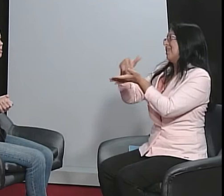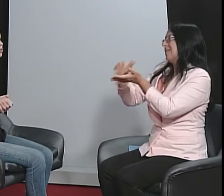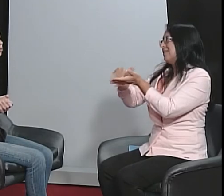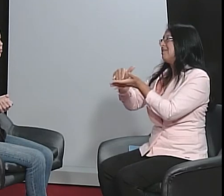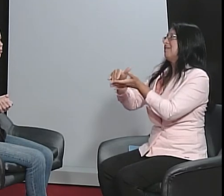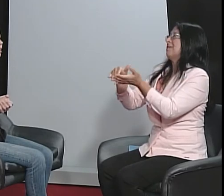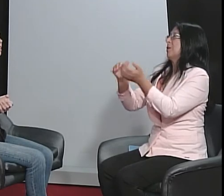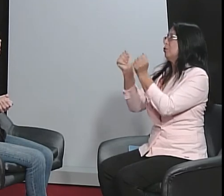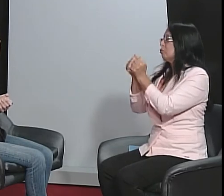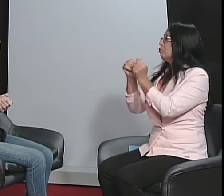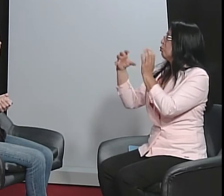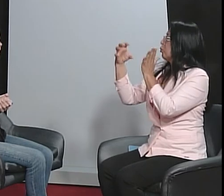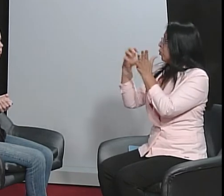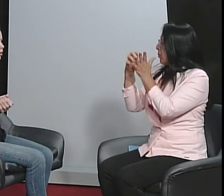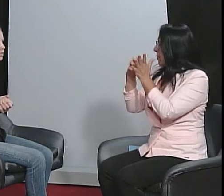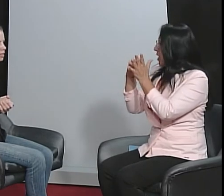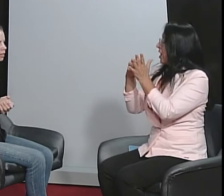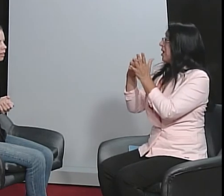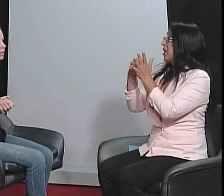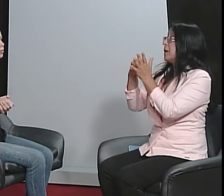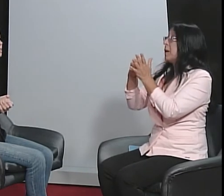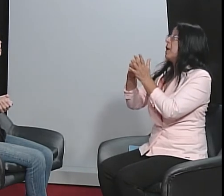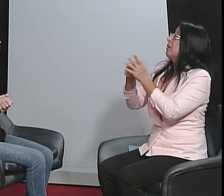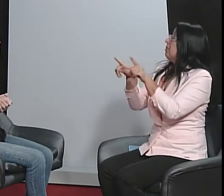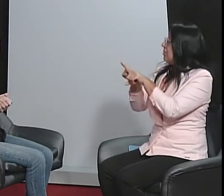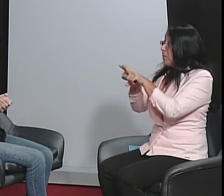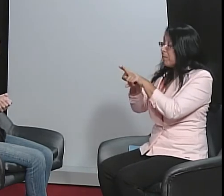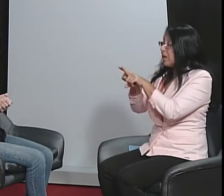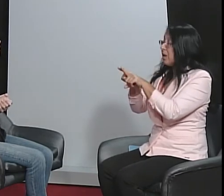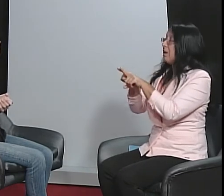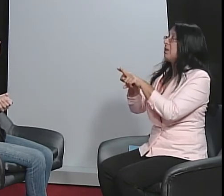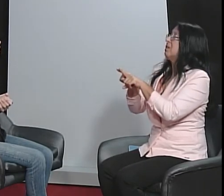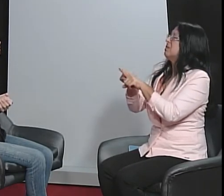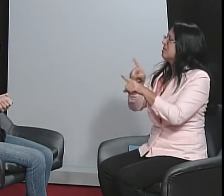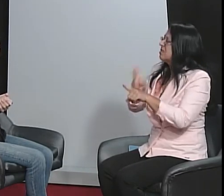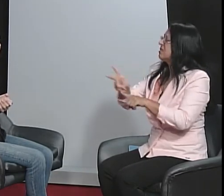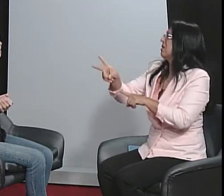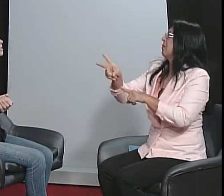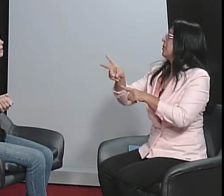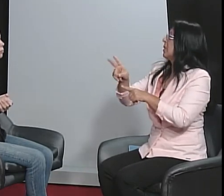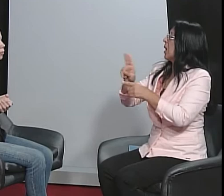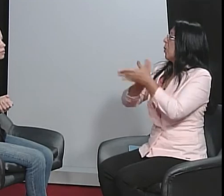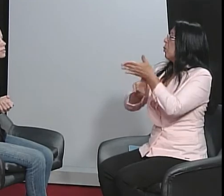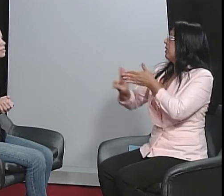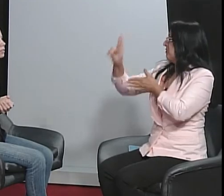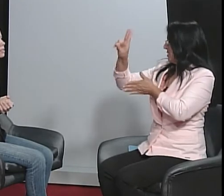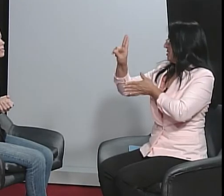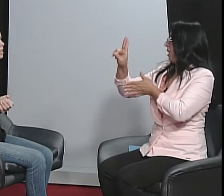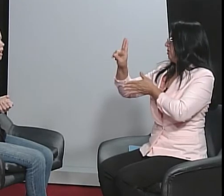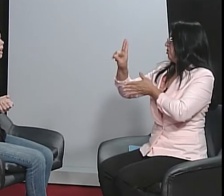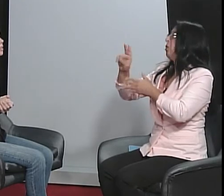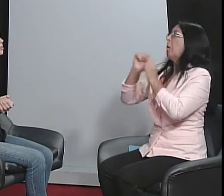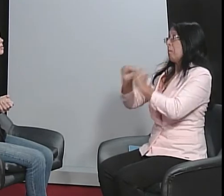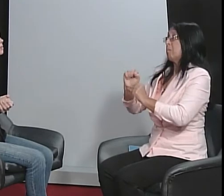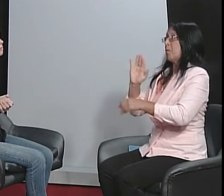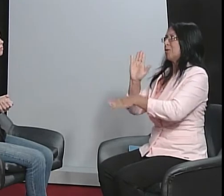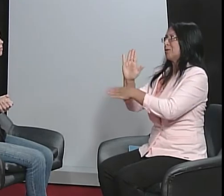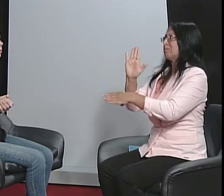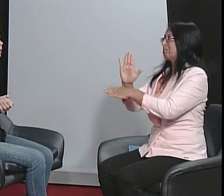estrutura, ter apoio da Secretaria da Educação, ter esses apoios que são necessários. Também,